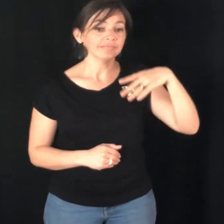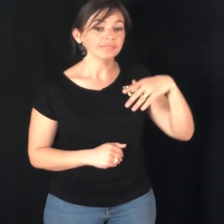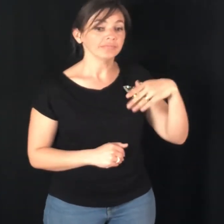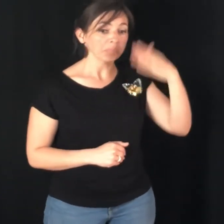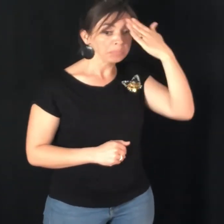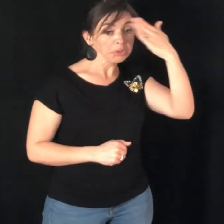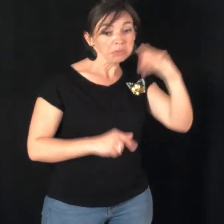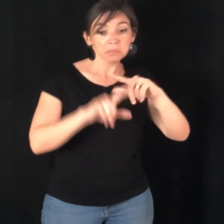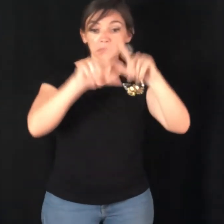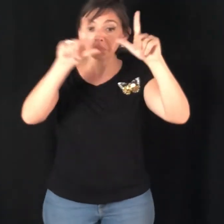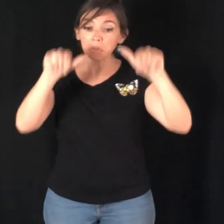Ouais.